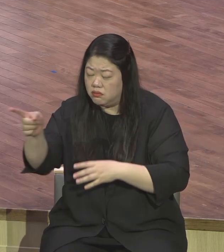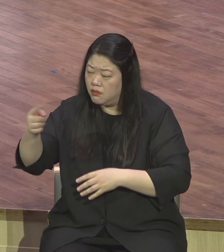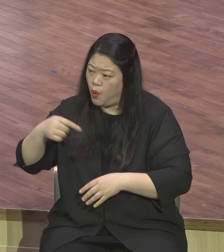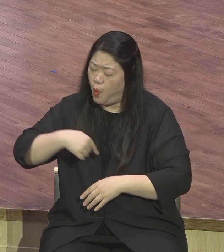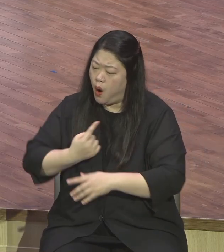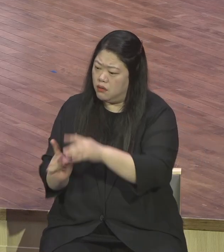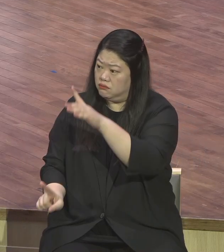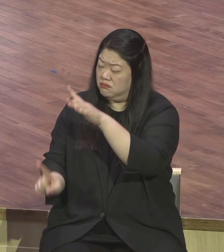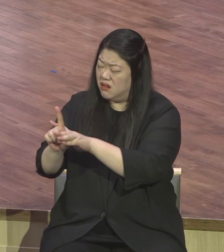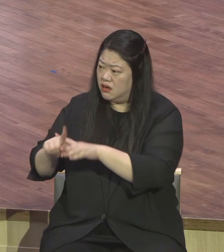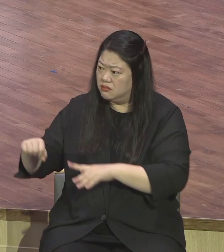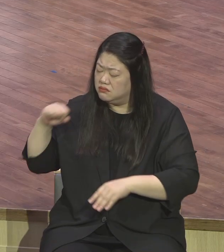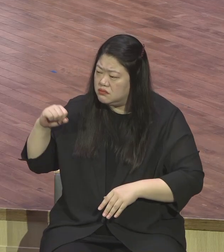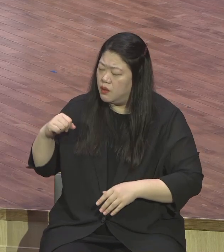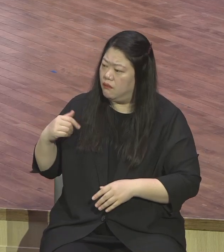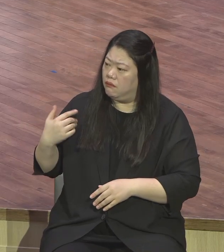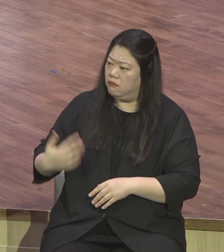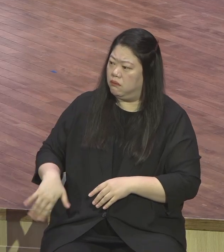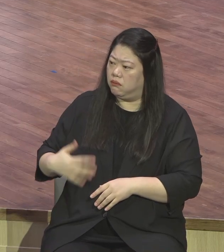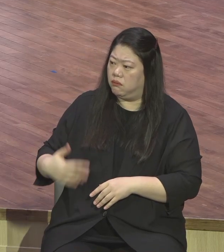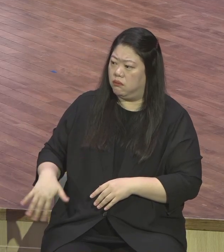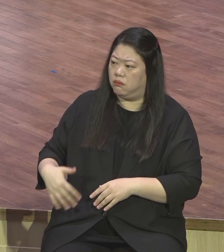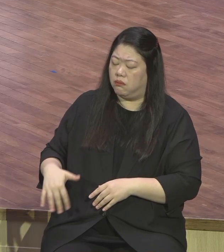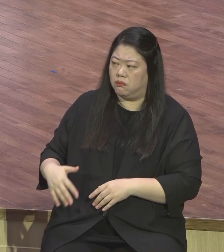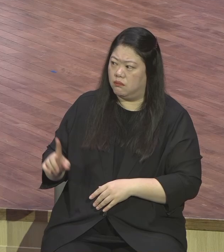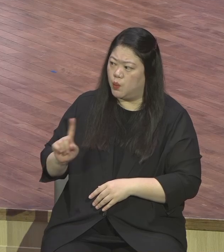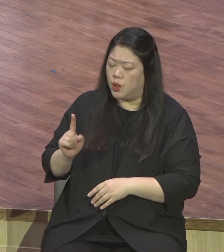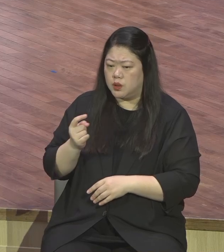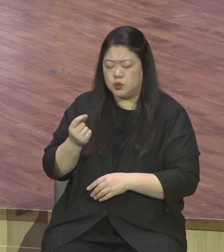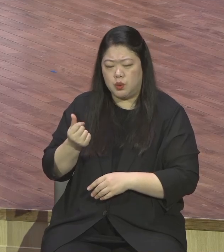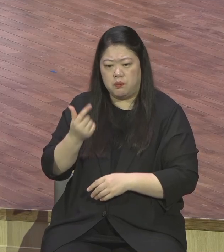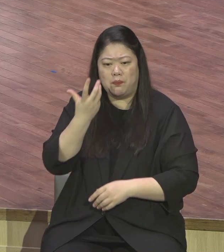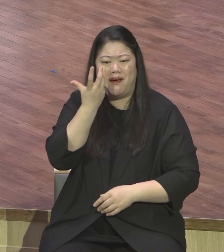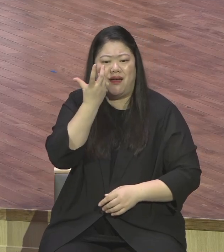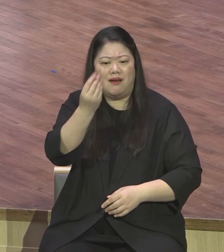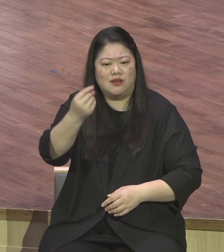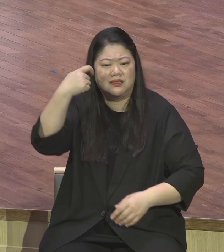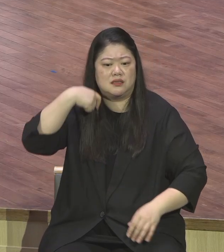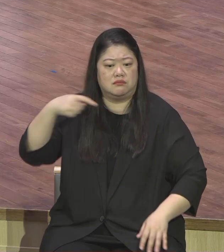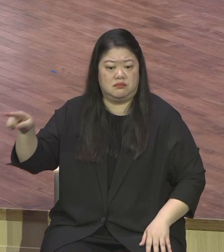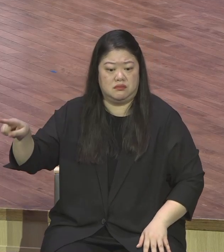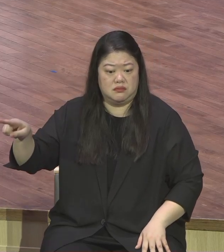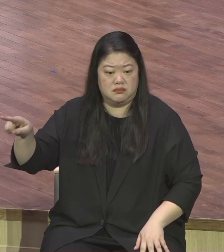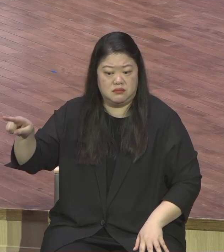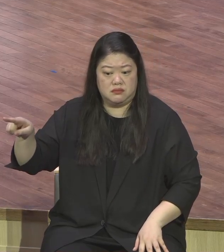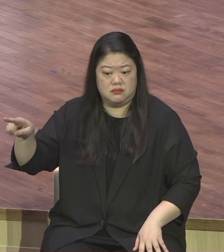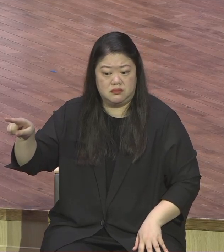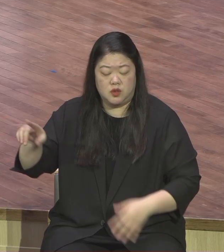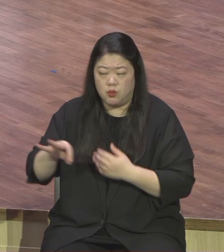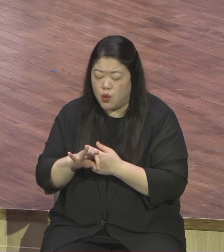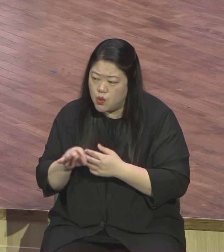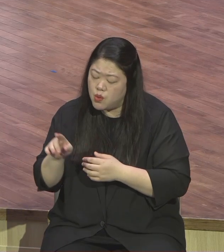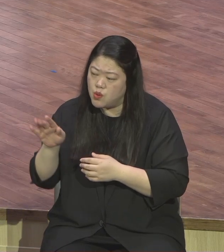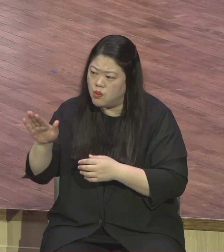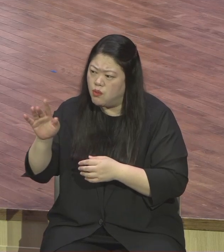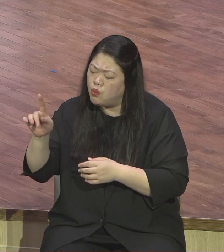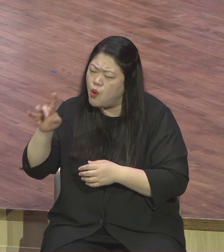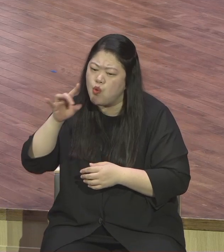있고 뭔가 말을 걸고 싶어지고 뭔가 가까이 다가가고 싶은 그런